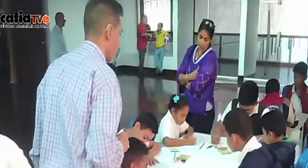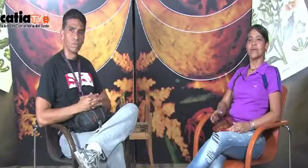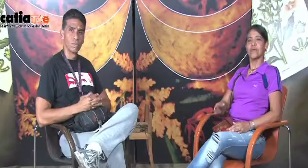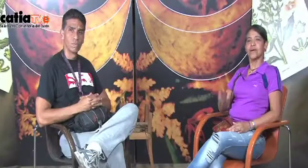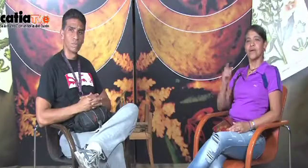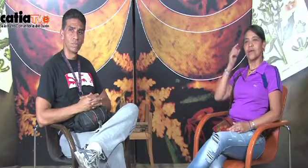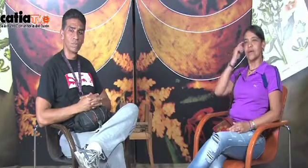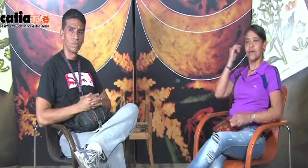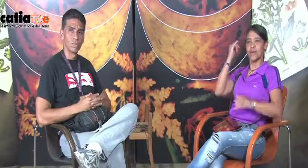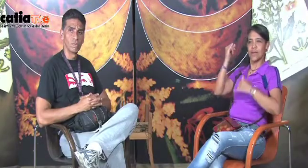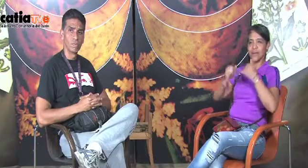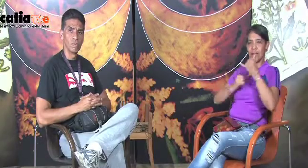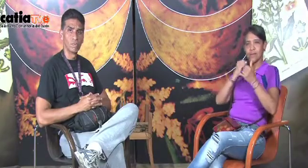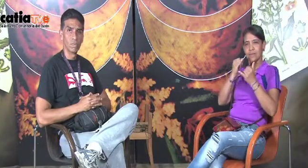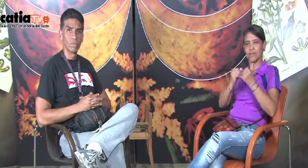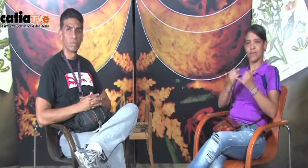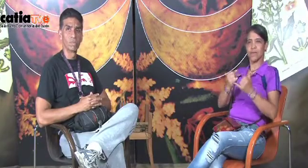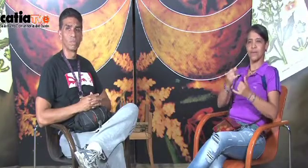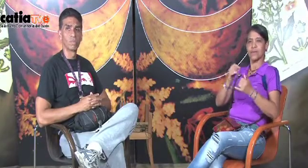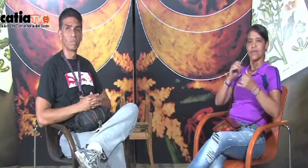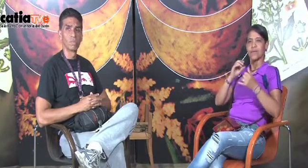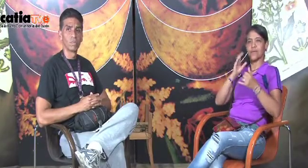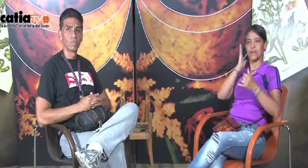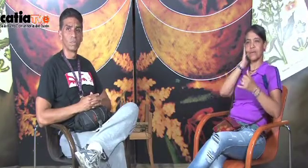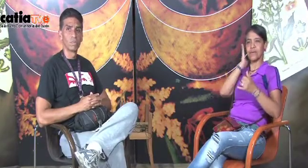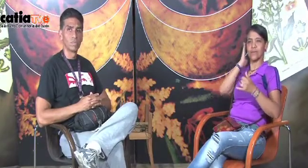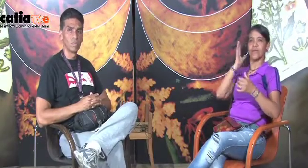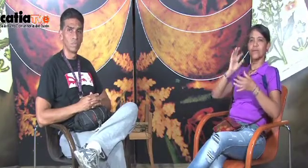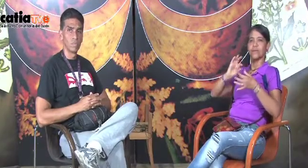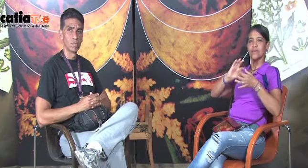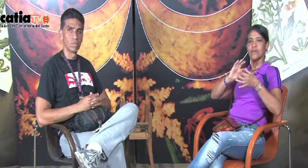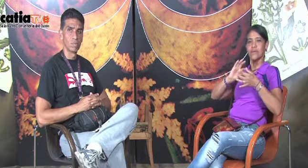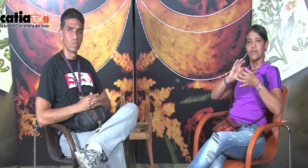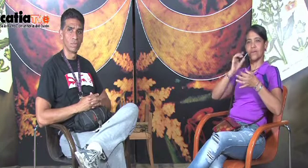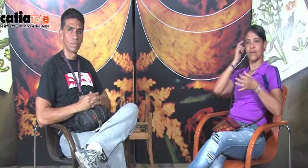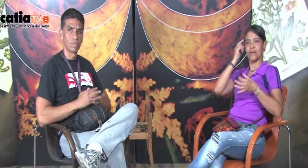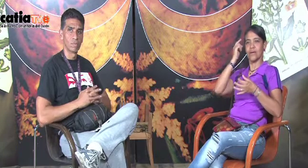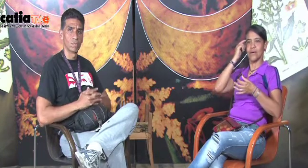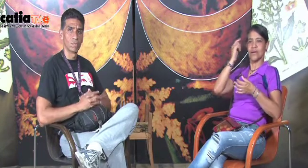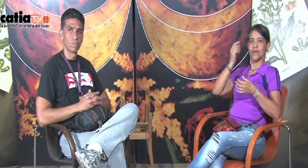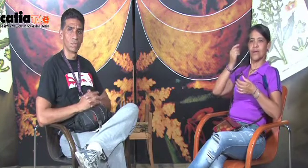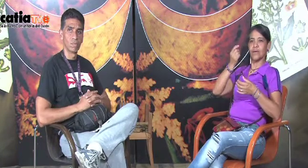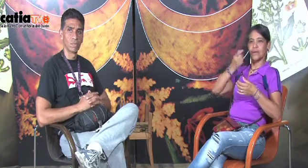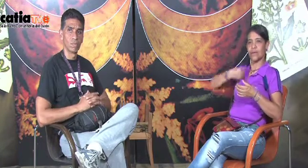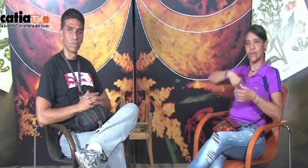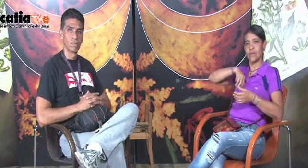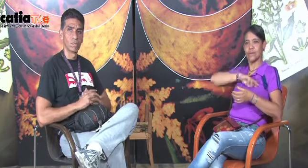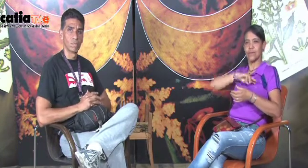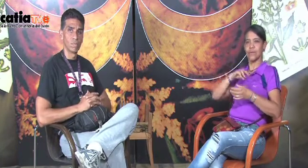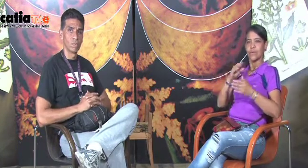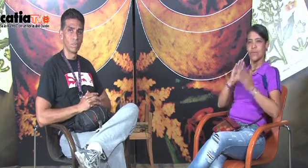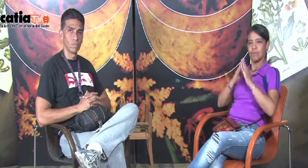El Día Internacional del Sordo es el día en el que nosotros como comunidad